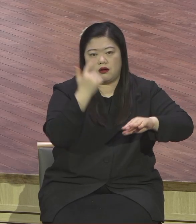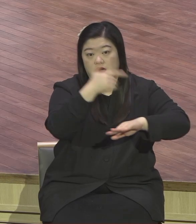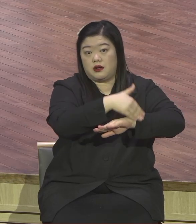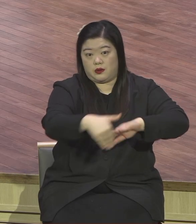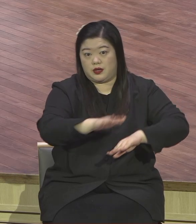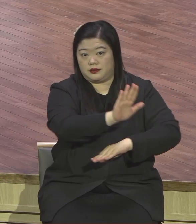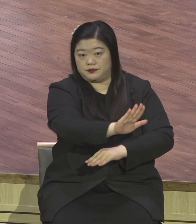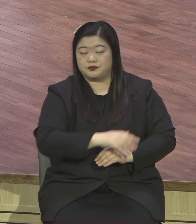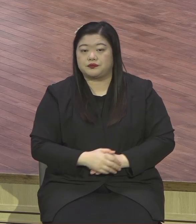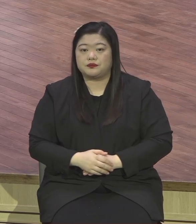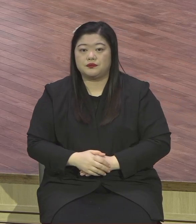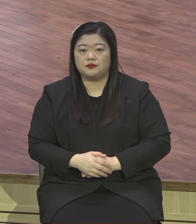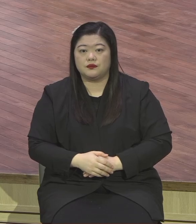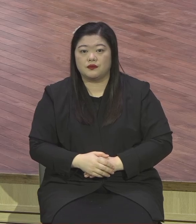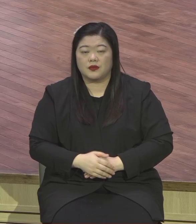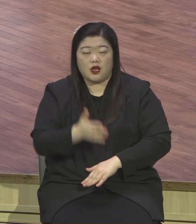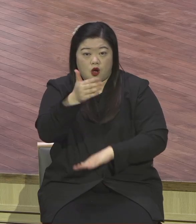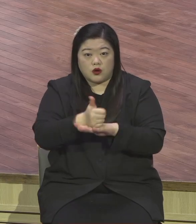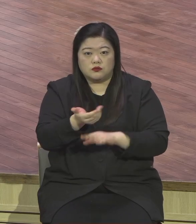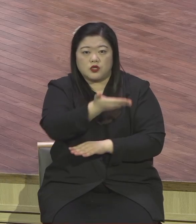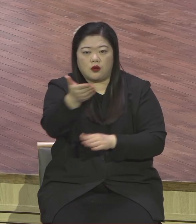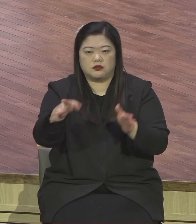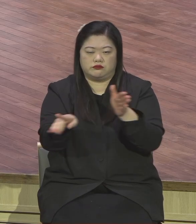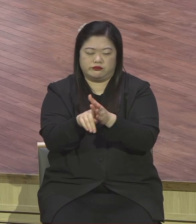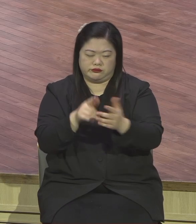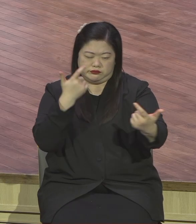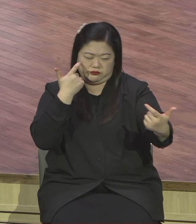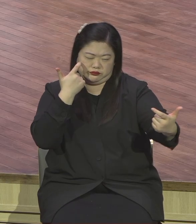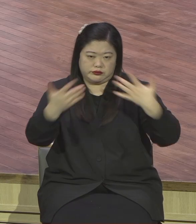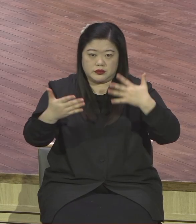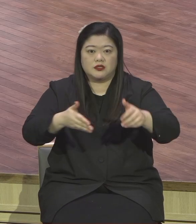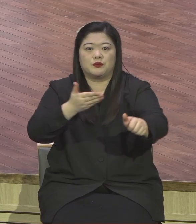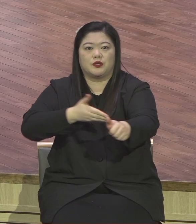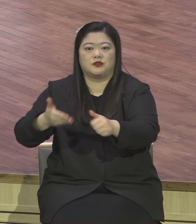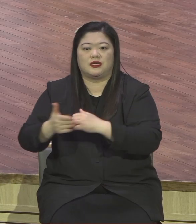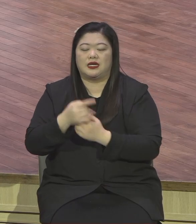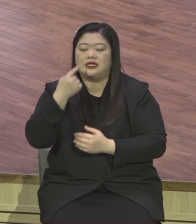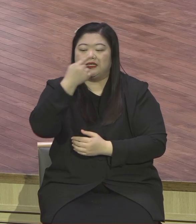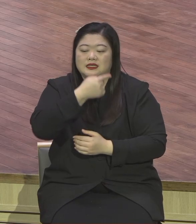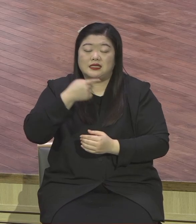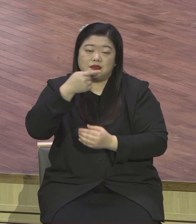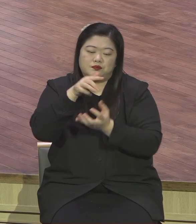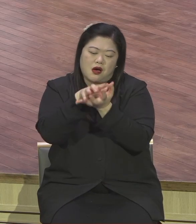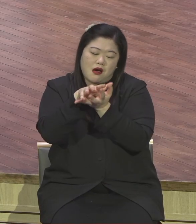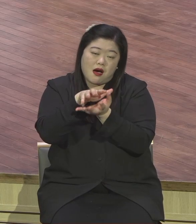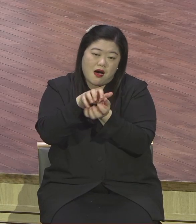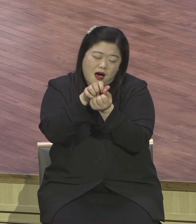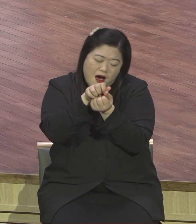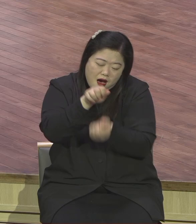입을 크게 여시기 바랍니다. 너 입을 크게 일라 내가 채우리라